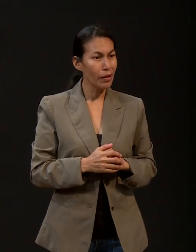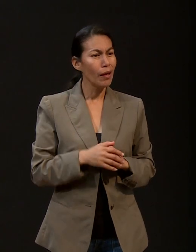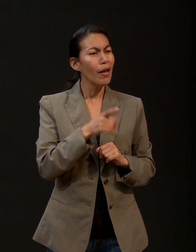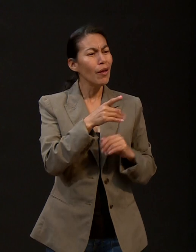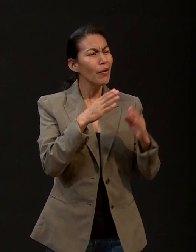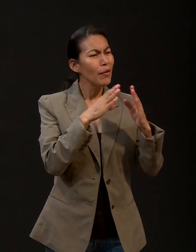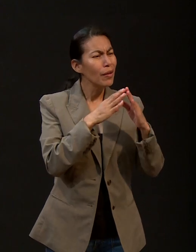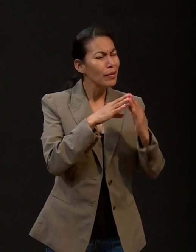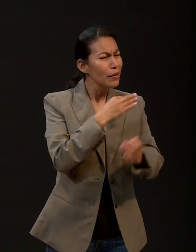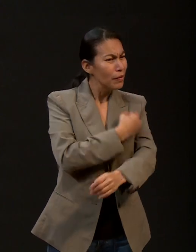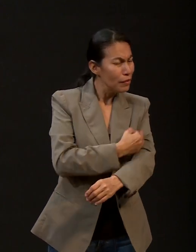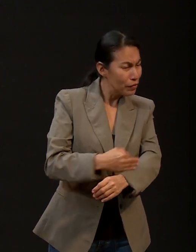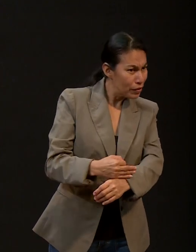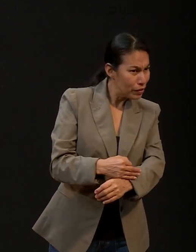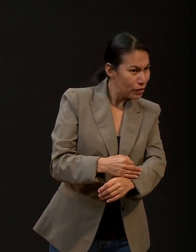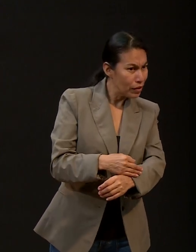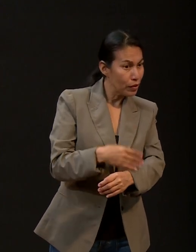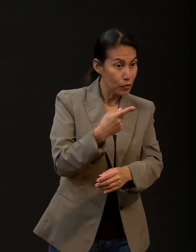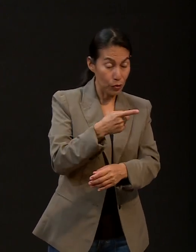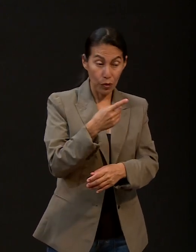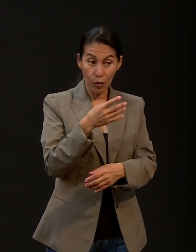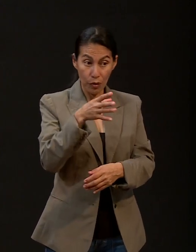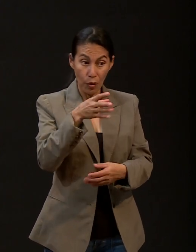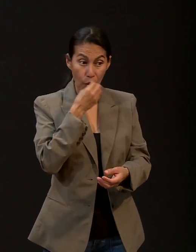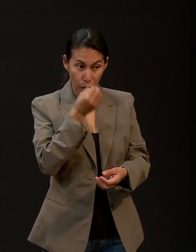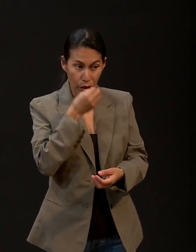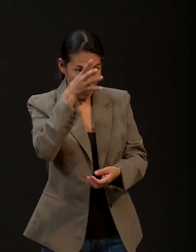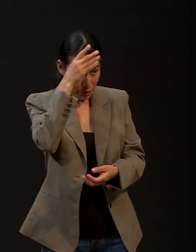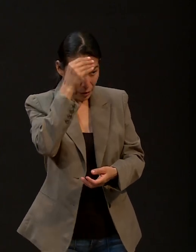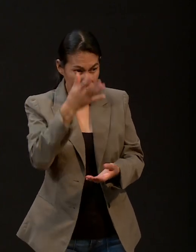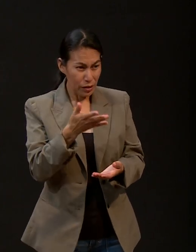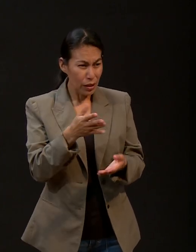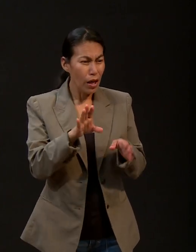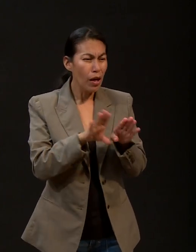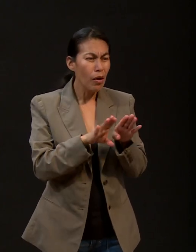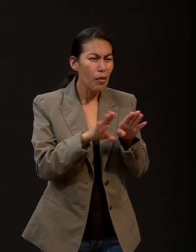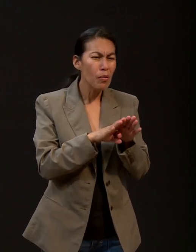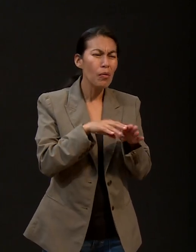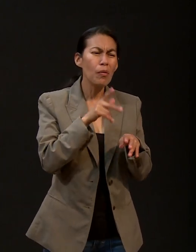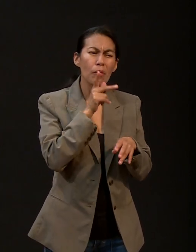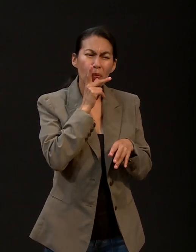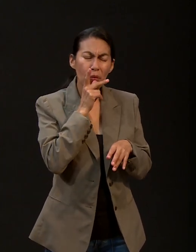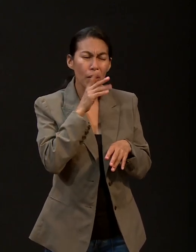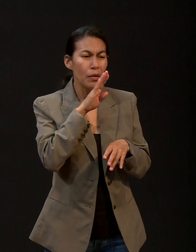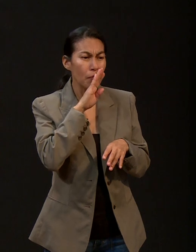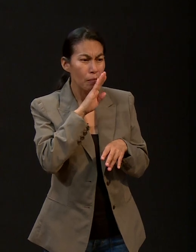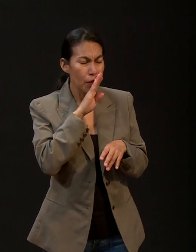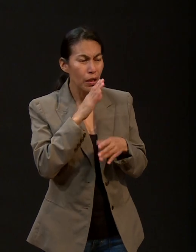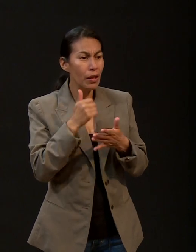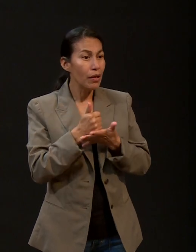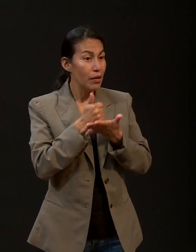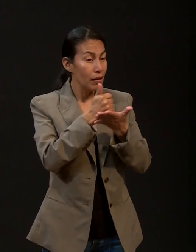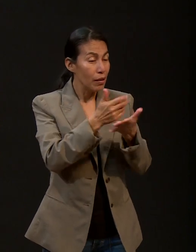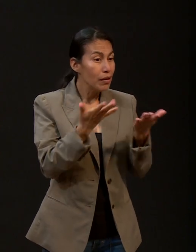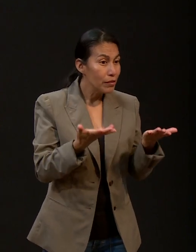aprendiste a orar. Cuéntanos algo de esa experiencia de cómo mamita, tu mamita, tu papito, te ayudaron a